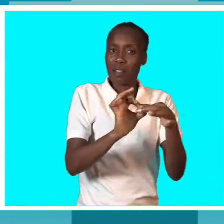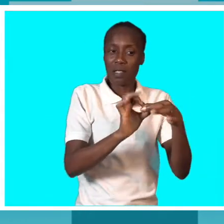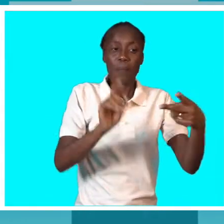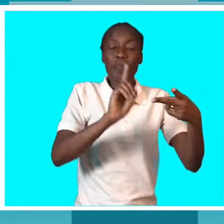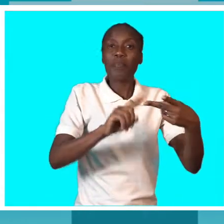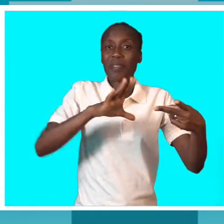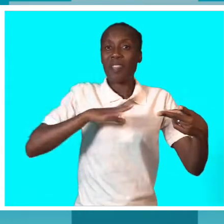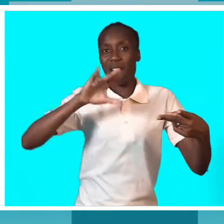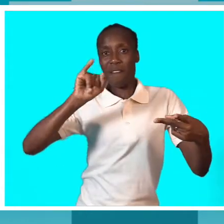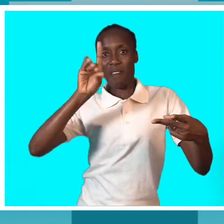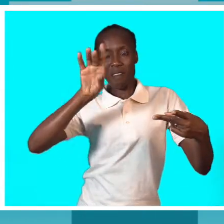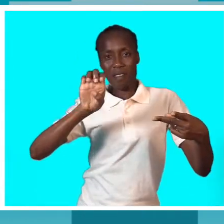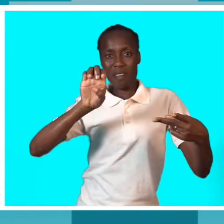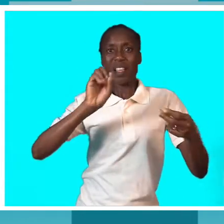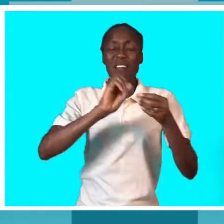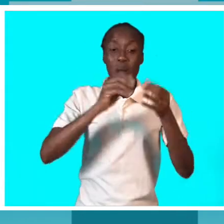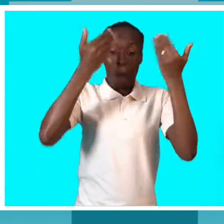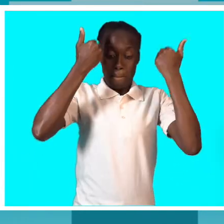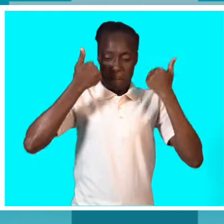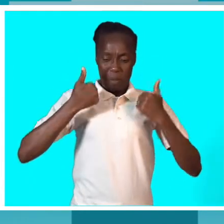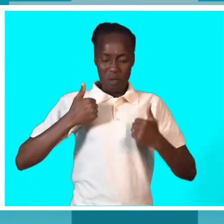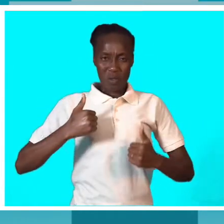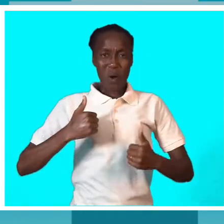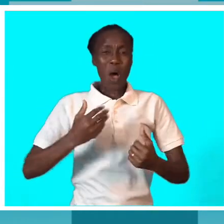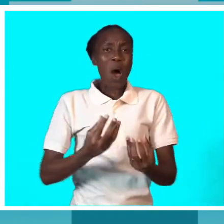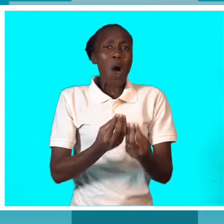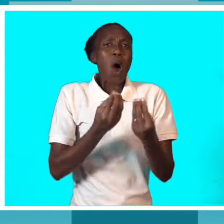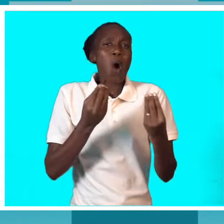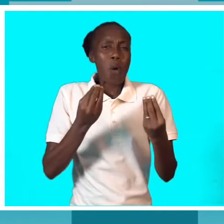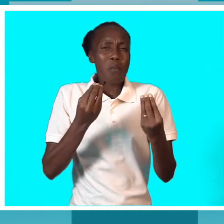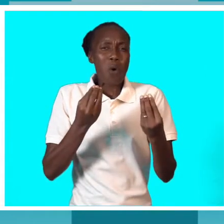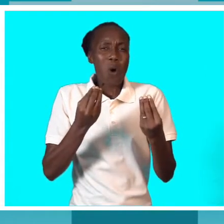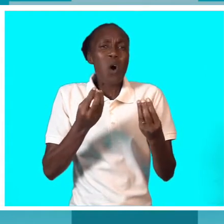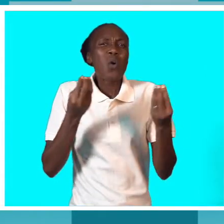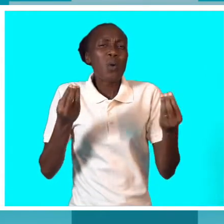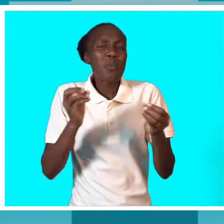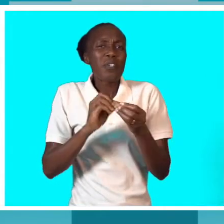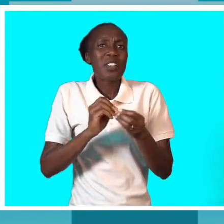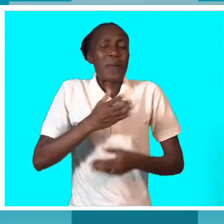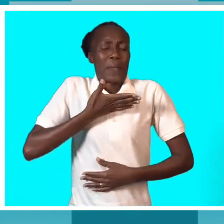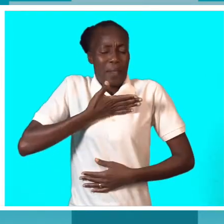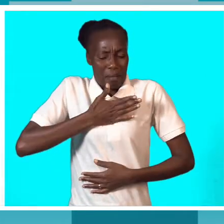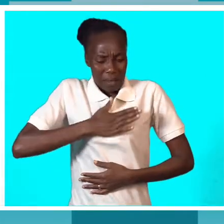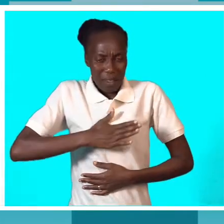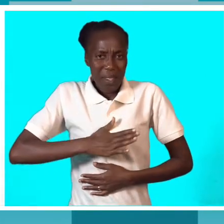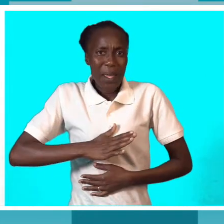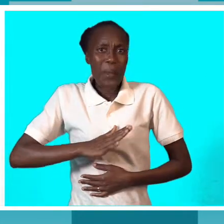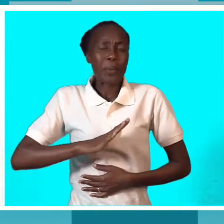ser humano, com desejos de realizar determinadas tarefas,